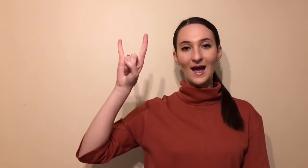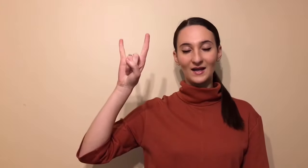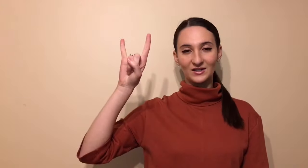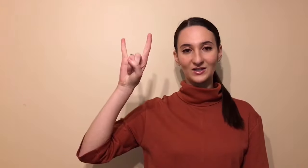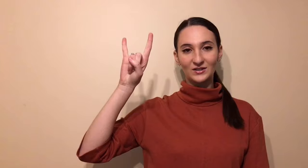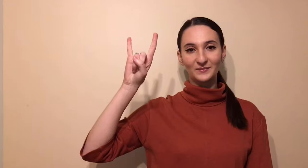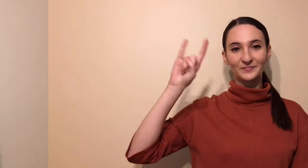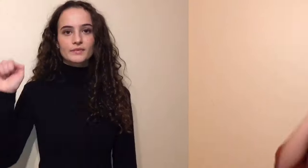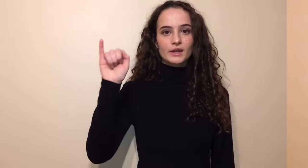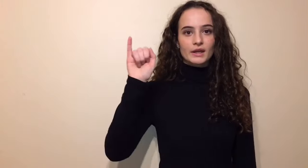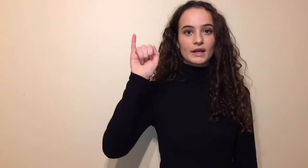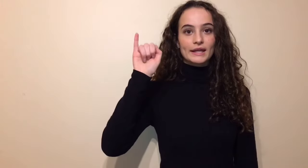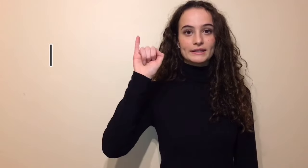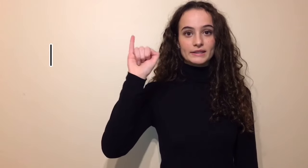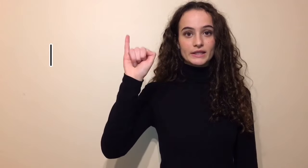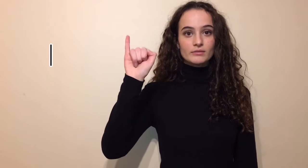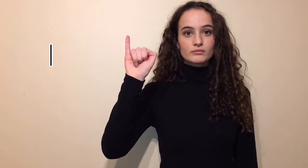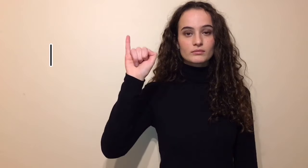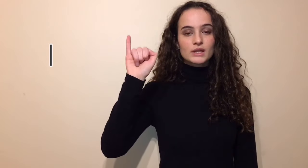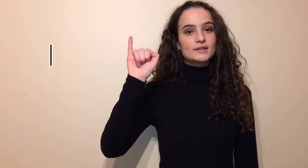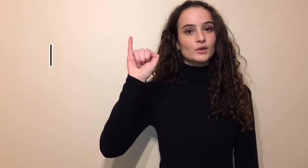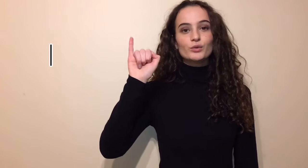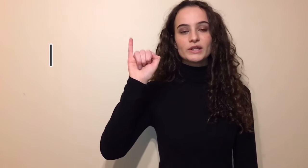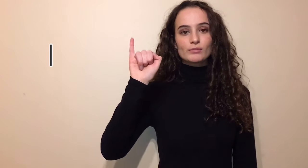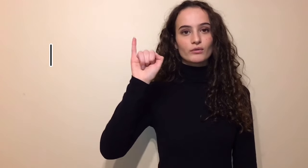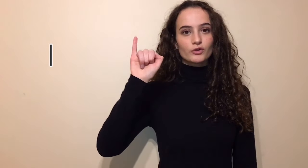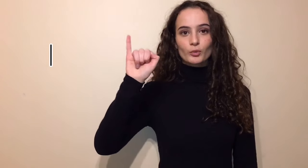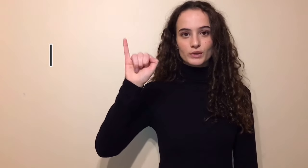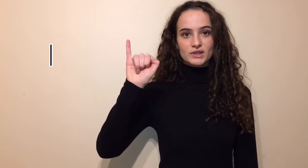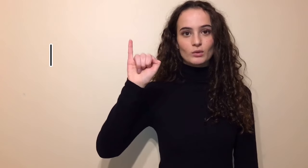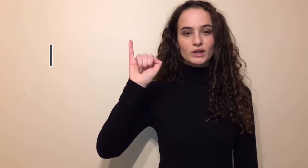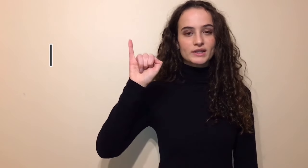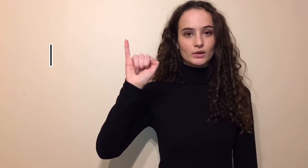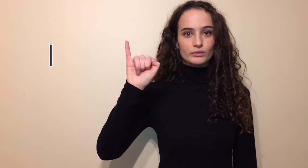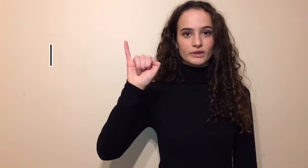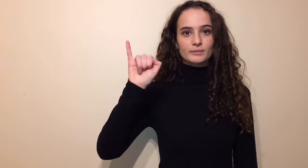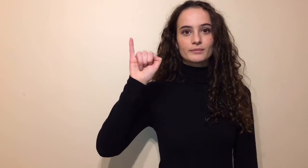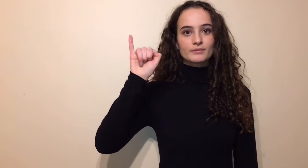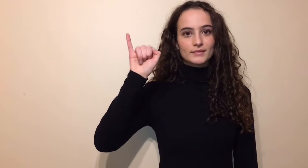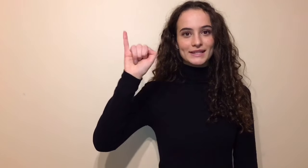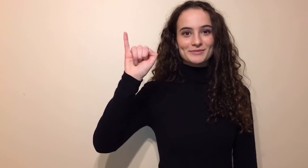H. I. C'est uniquement votre petit doigt qui est levé. I.